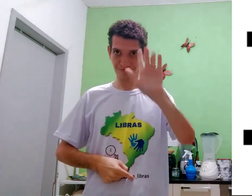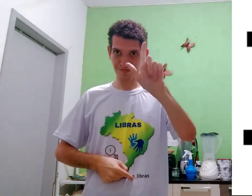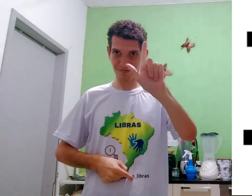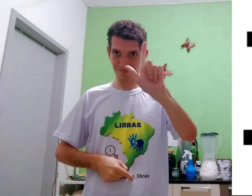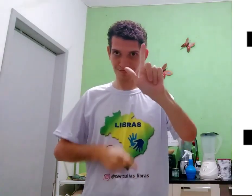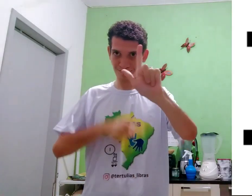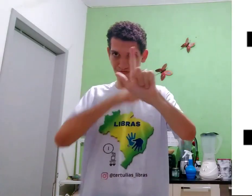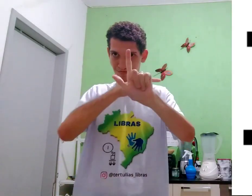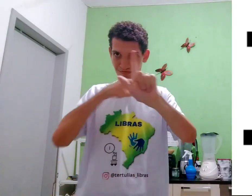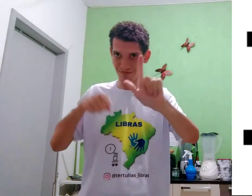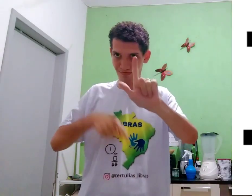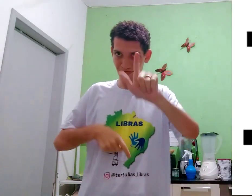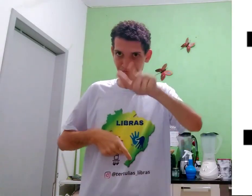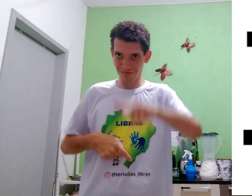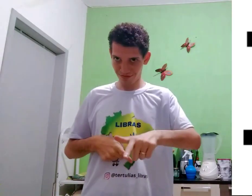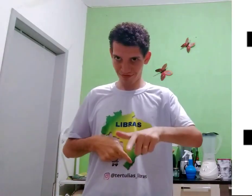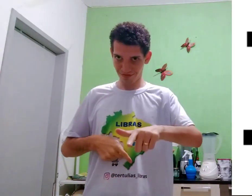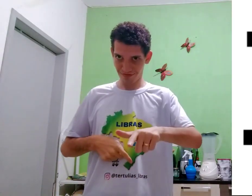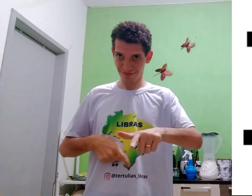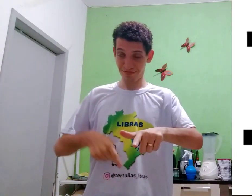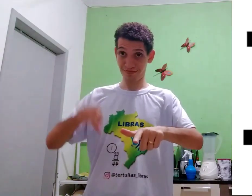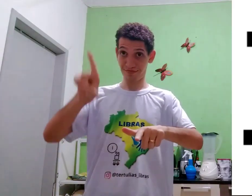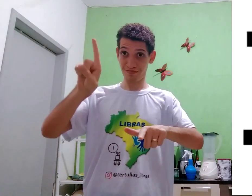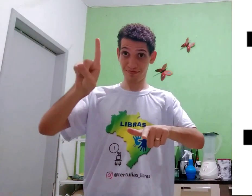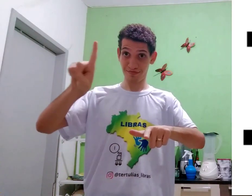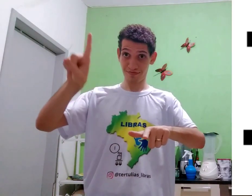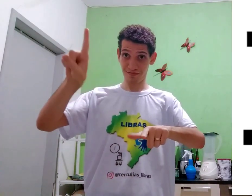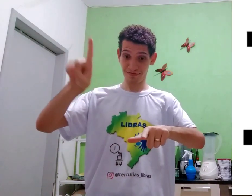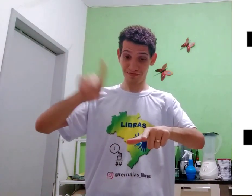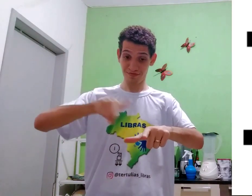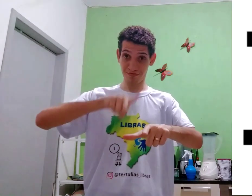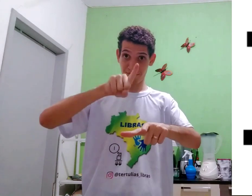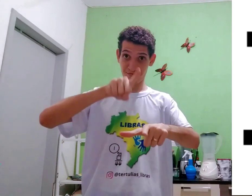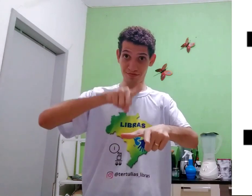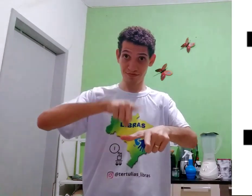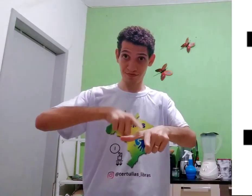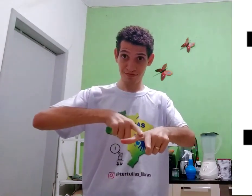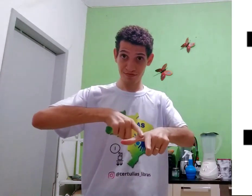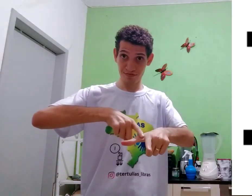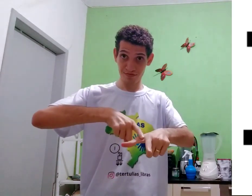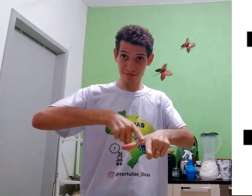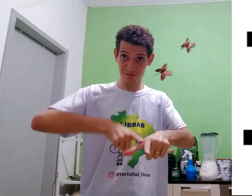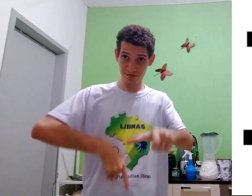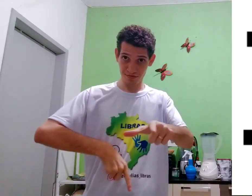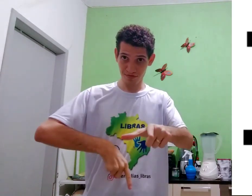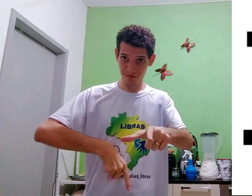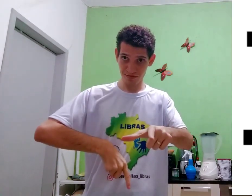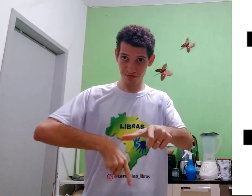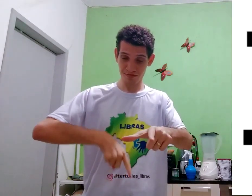olha, essa configuração assim, essa assim, fazendo esse movimento,